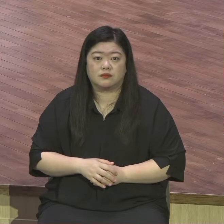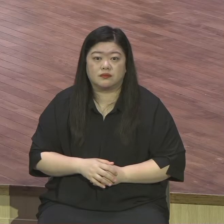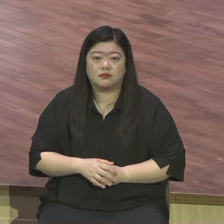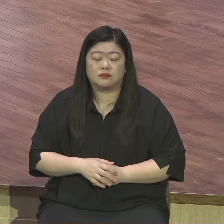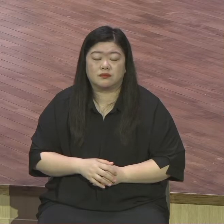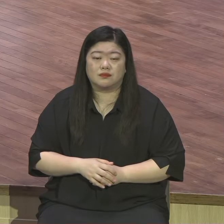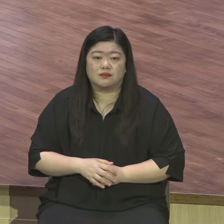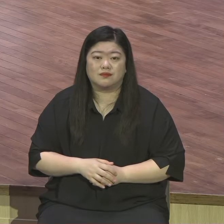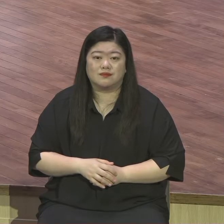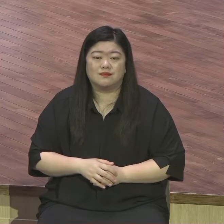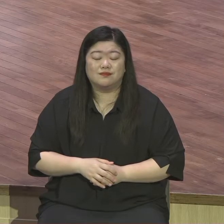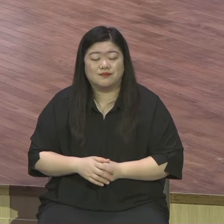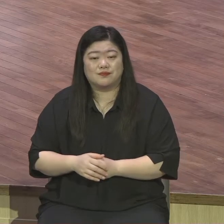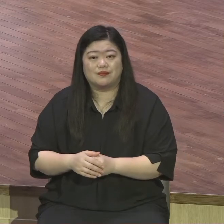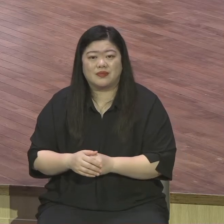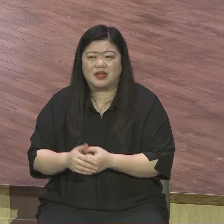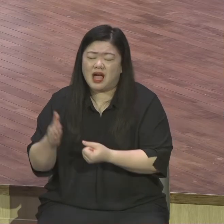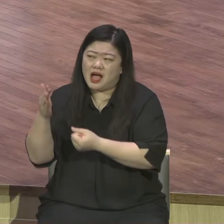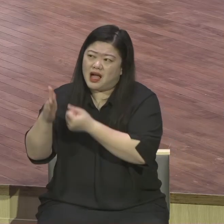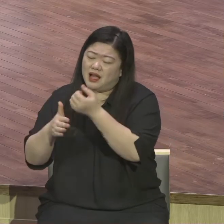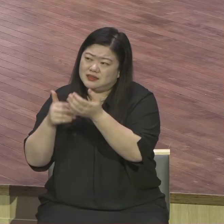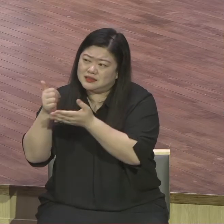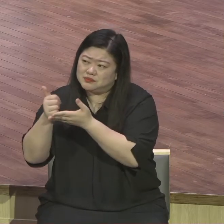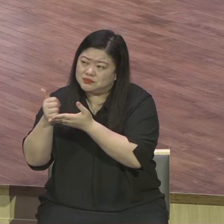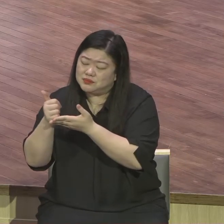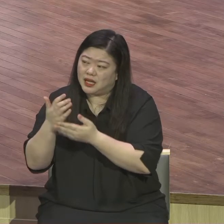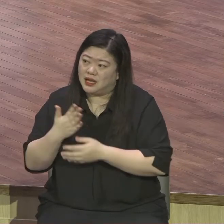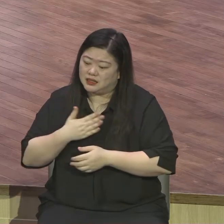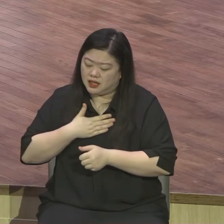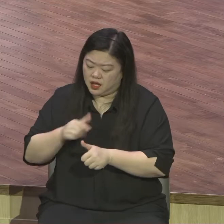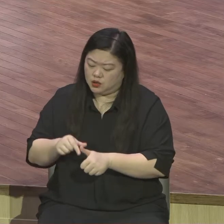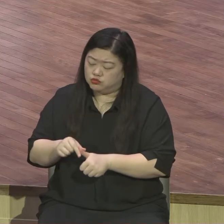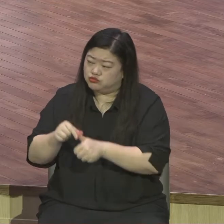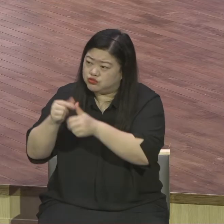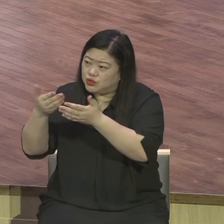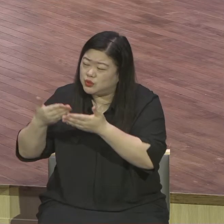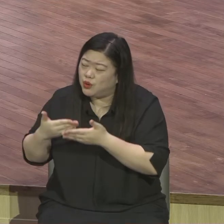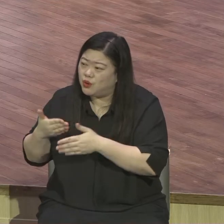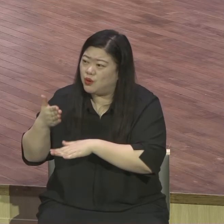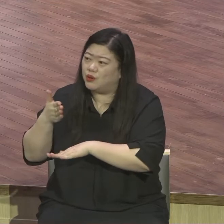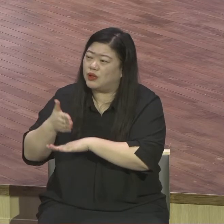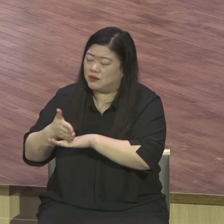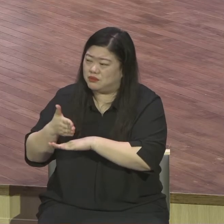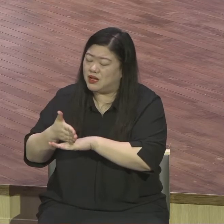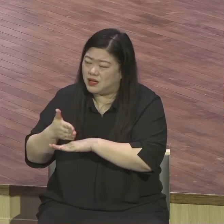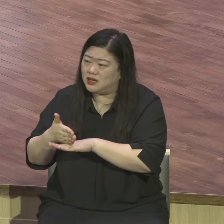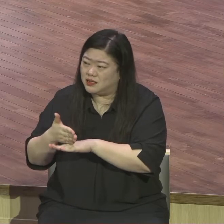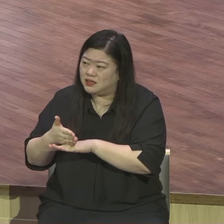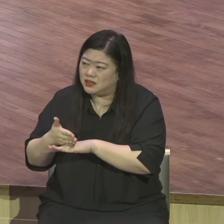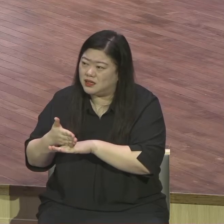나 같은 거 하나님께서 구원해 주셔서 사용하시는데 이렇게 또 하나님이 또 낮출 수도 있지